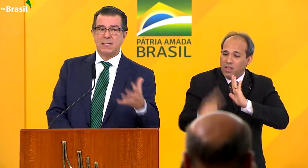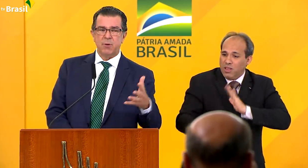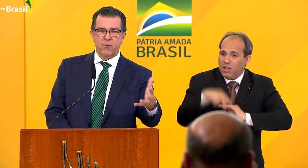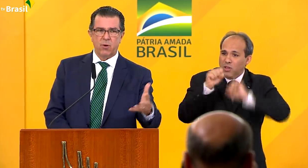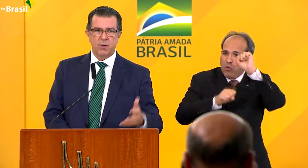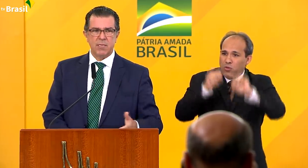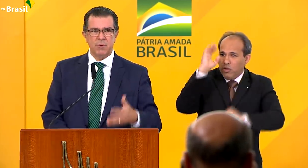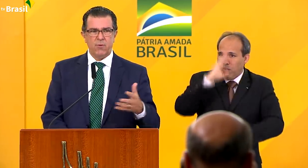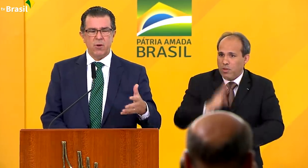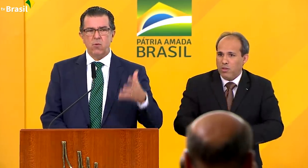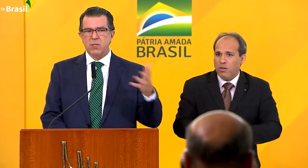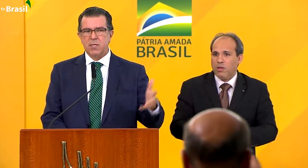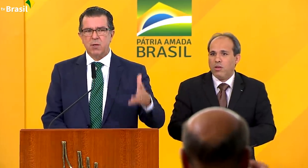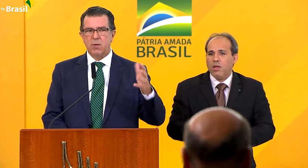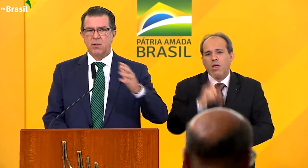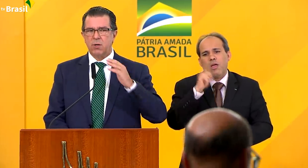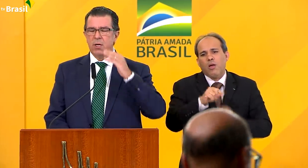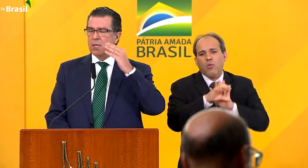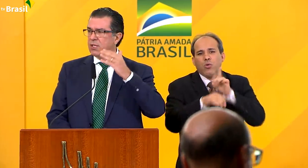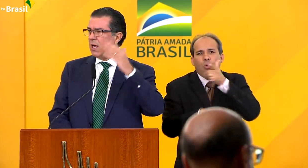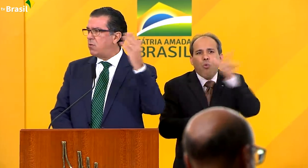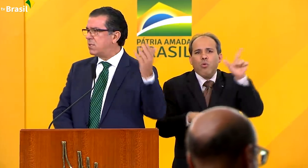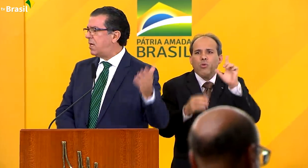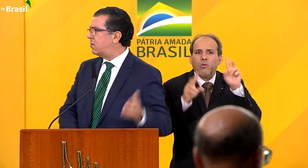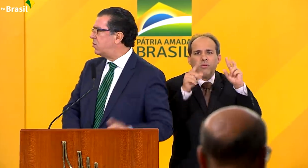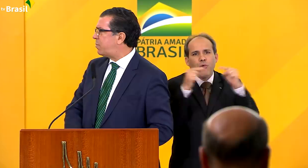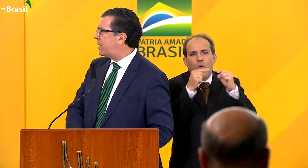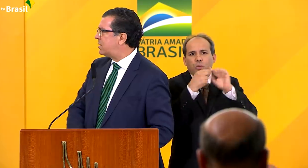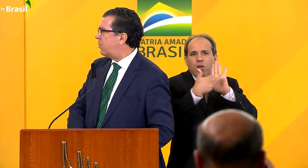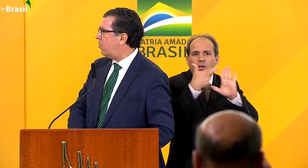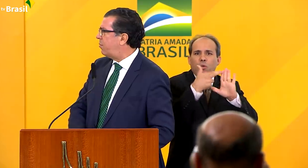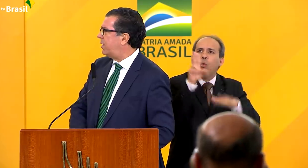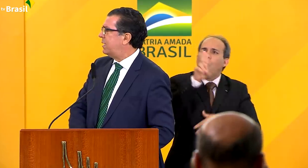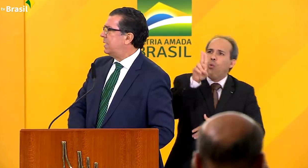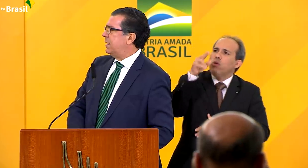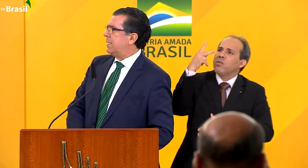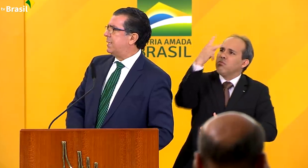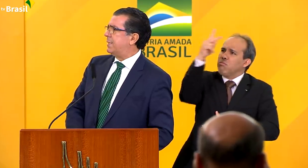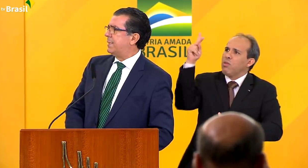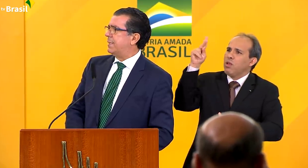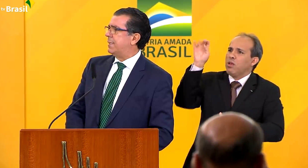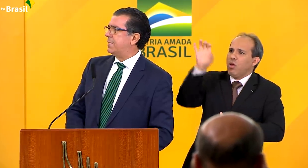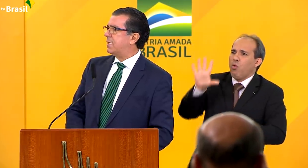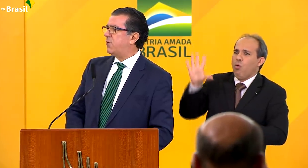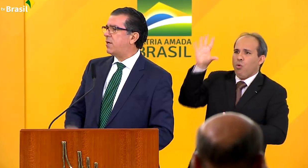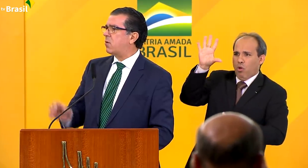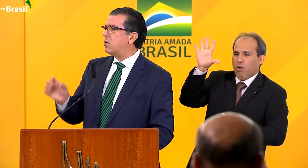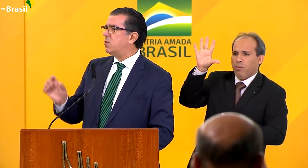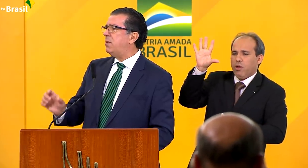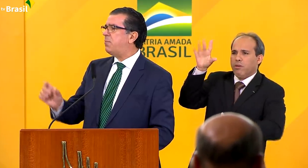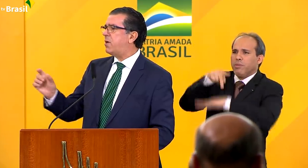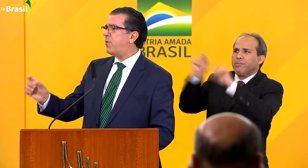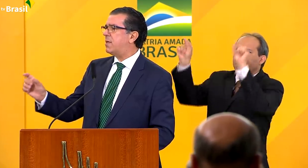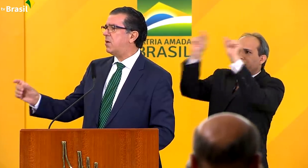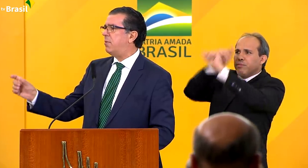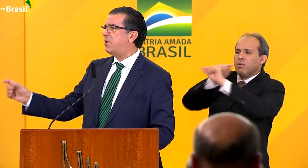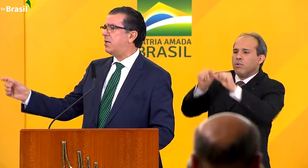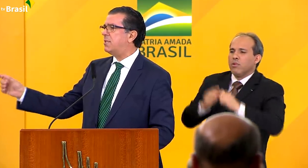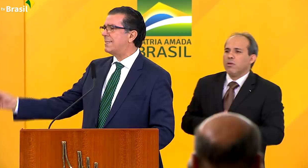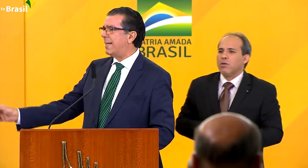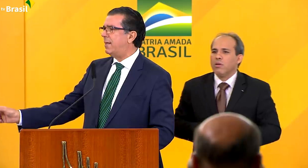que é o Best Before. O Best Before é um conceito regulatório que já é usado em alguns países da Europa e significa consumir